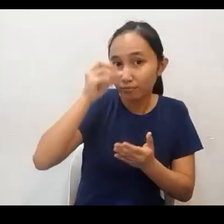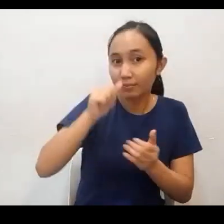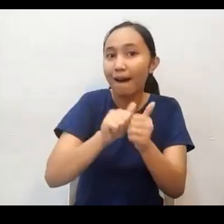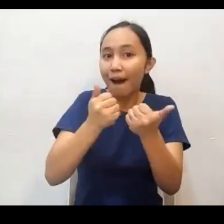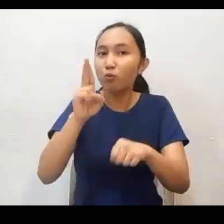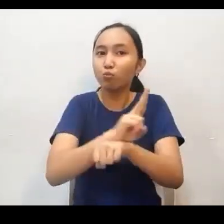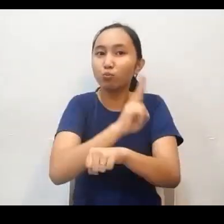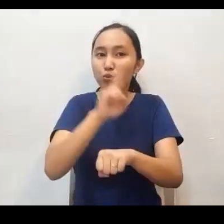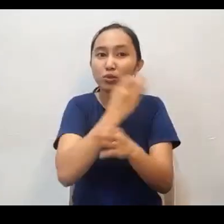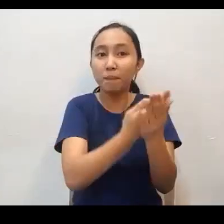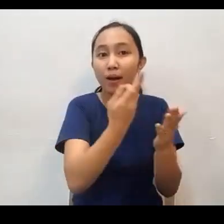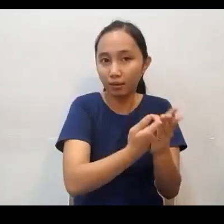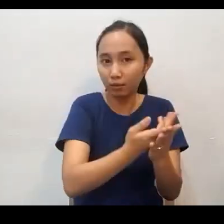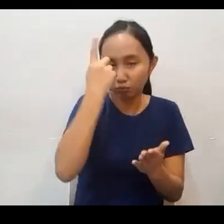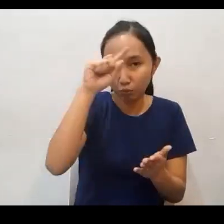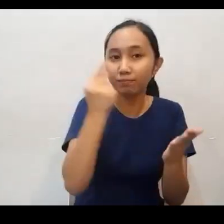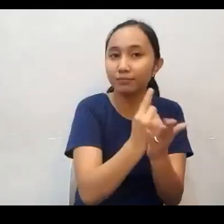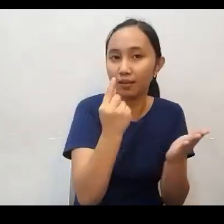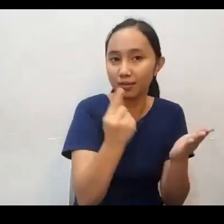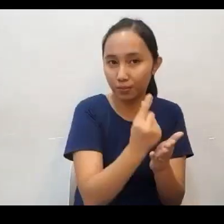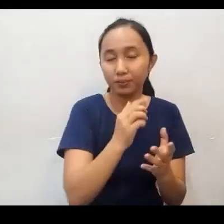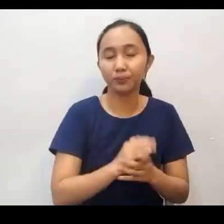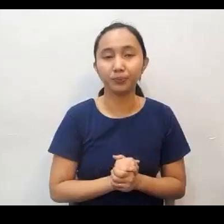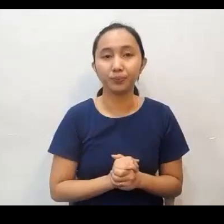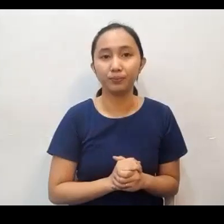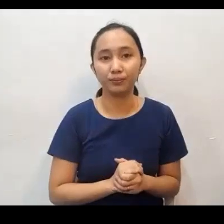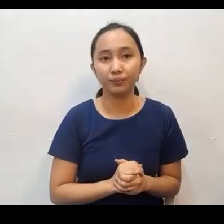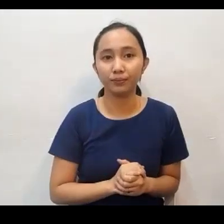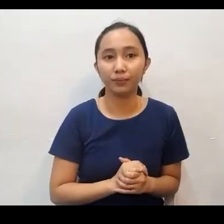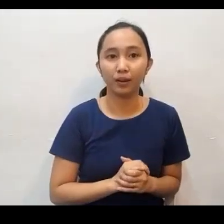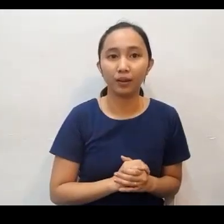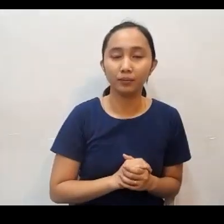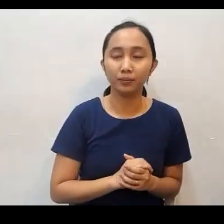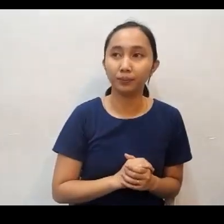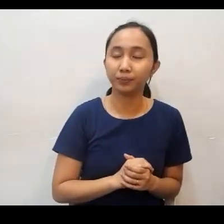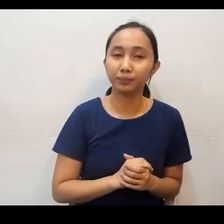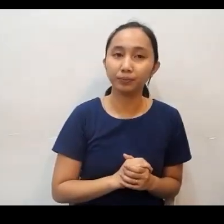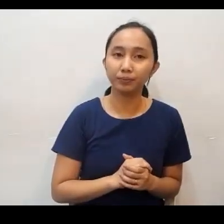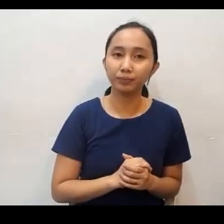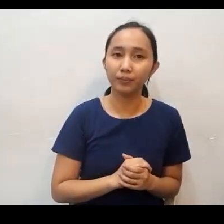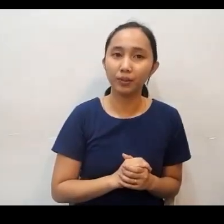Kinakailangan nilang maging maingat Kinakailangan nilang matutulan kung paano gagamitin yung pera para sa Ebanghelyo